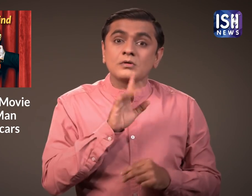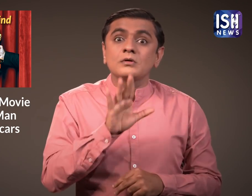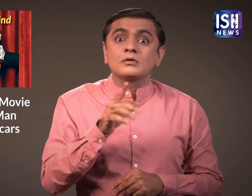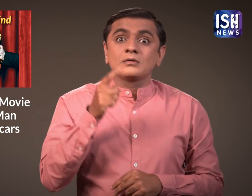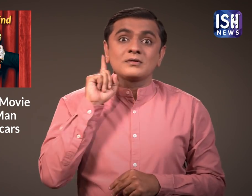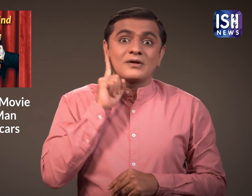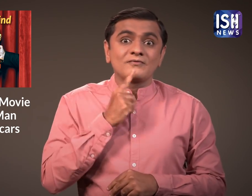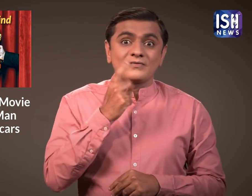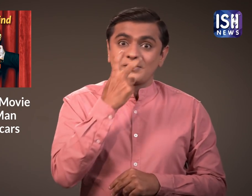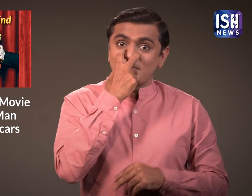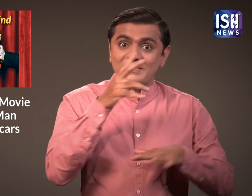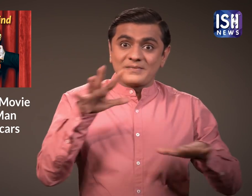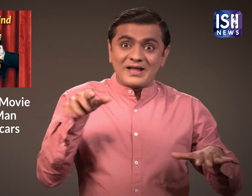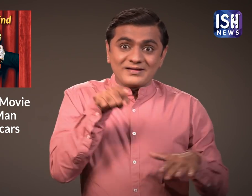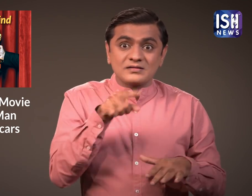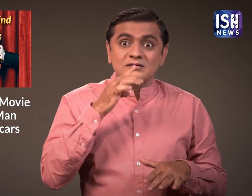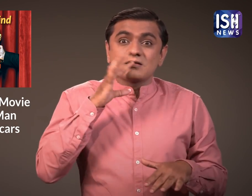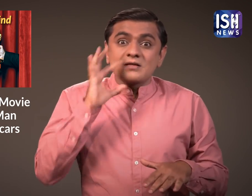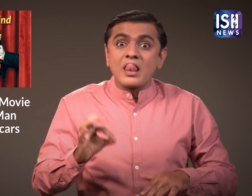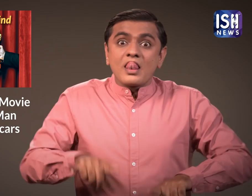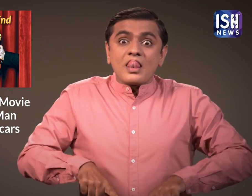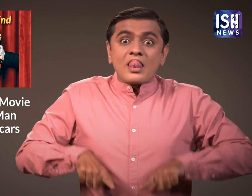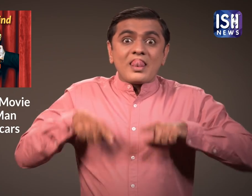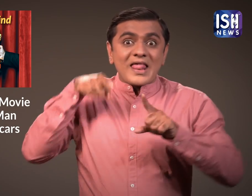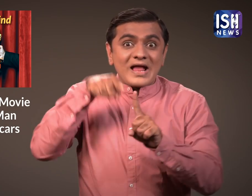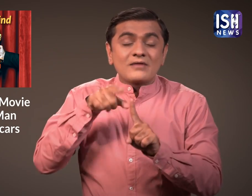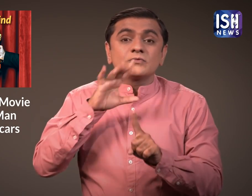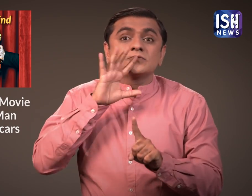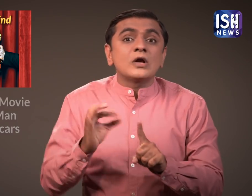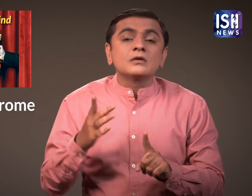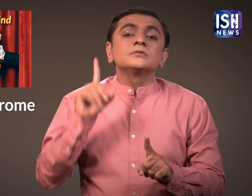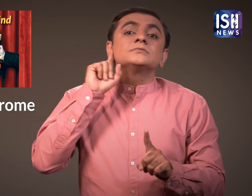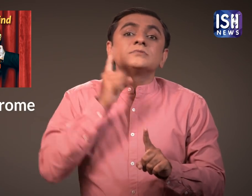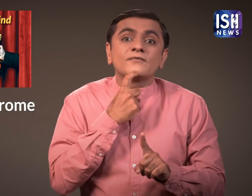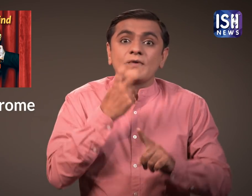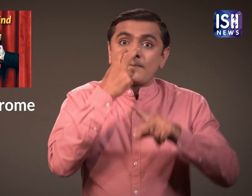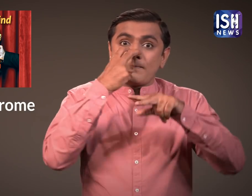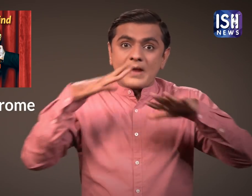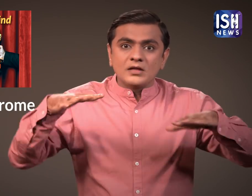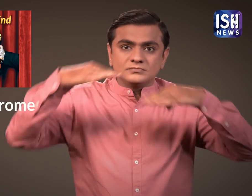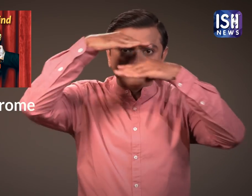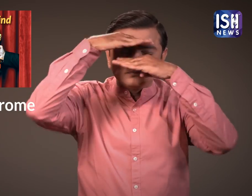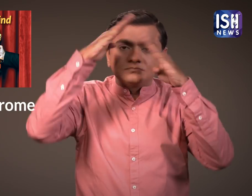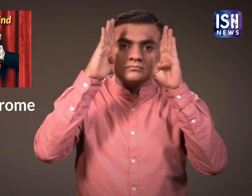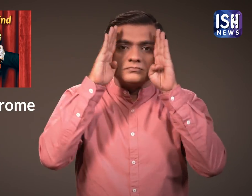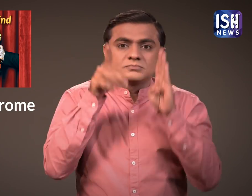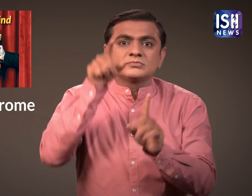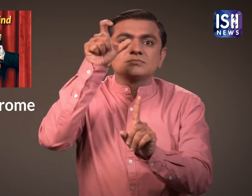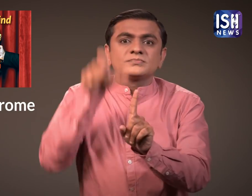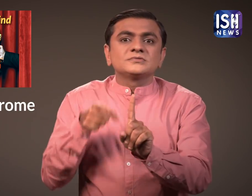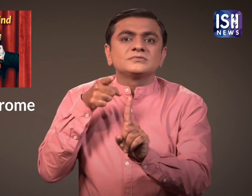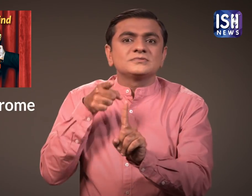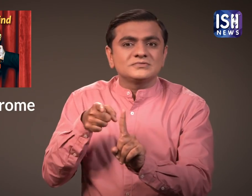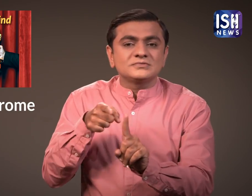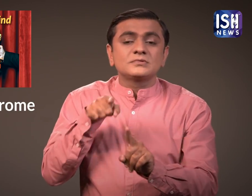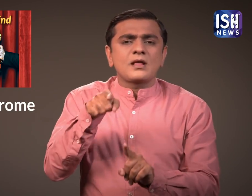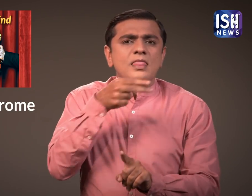कर्णबदिर व्यक्ति के चरित्र को अभिनेता रॉबर्ट टराइंगो जो खुट Deaf-blind है और उन्हें अशर